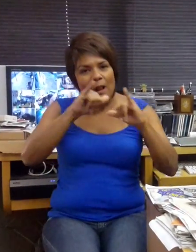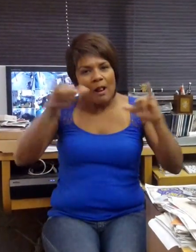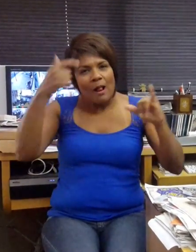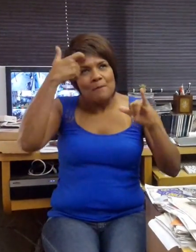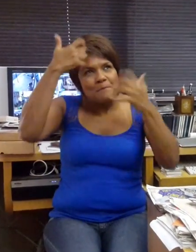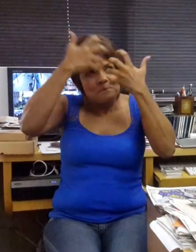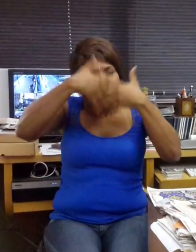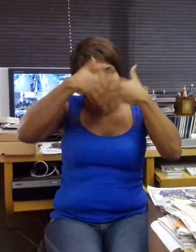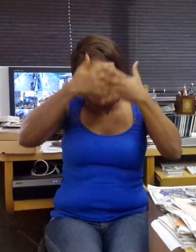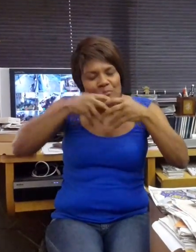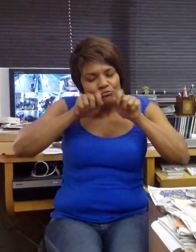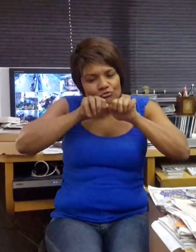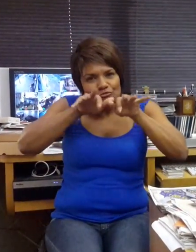chegue a mais pessoas.